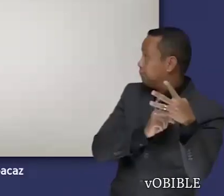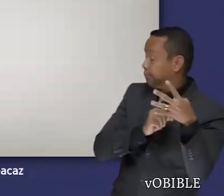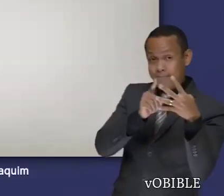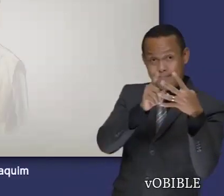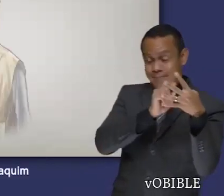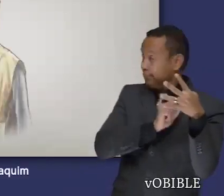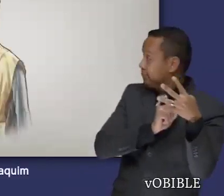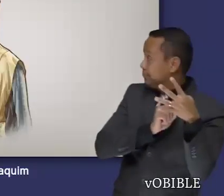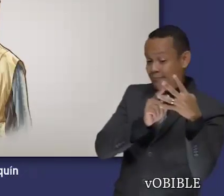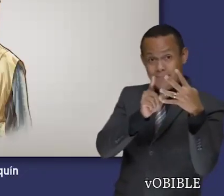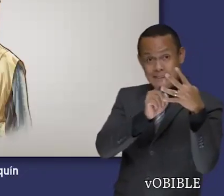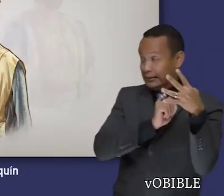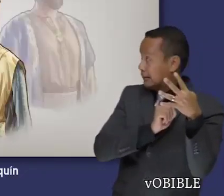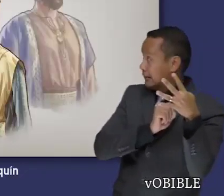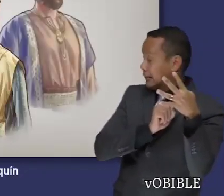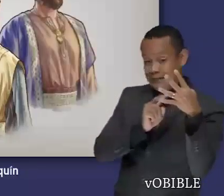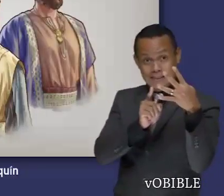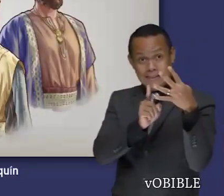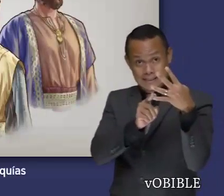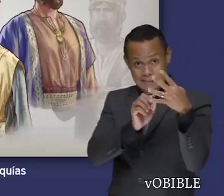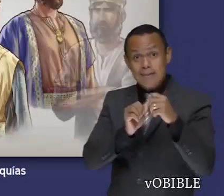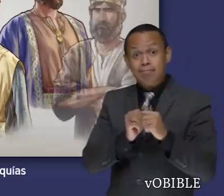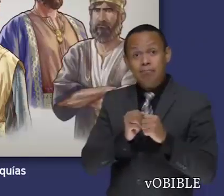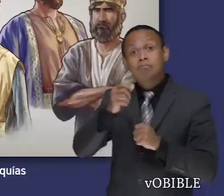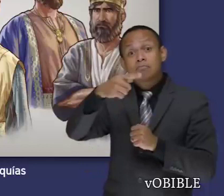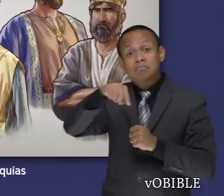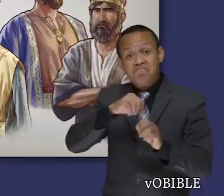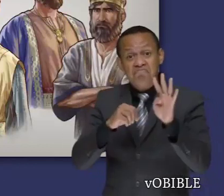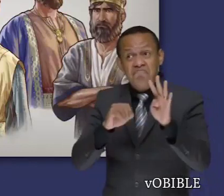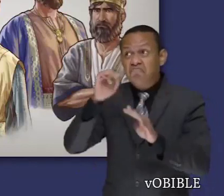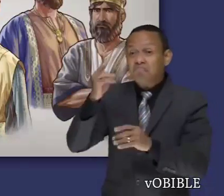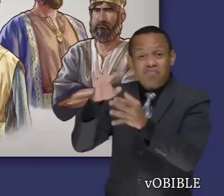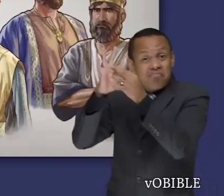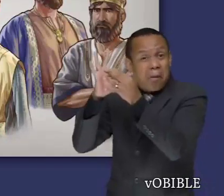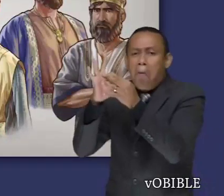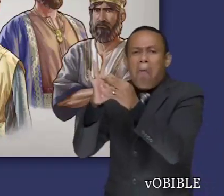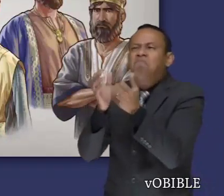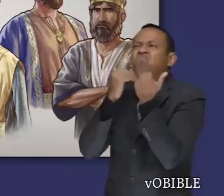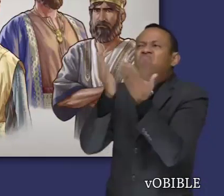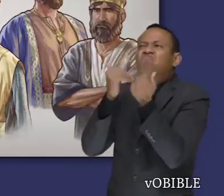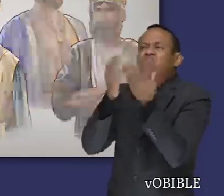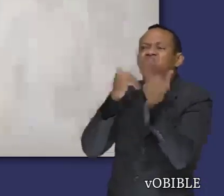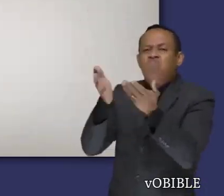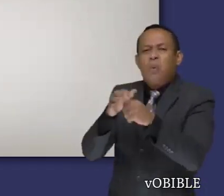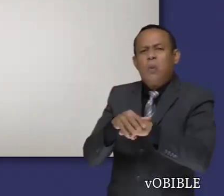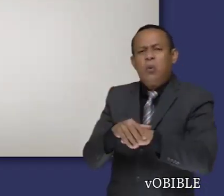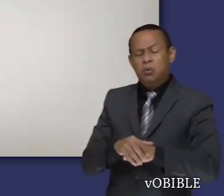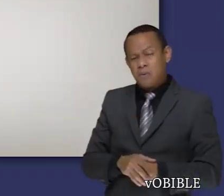Jehoacás, Jehoiakim, Joaquín y Sedequías. Ninguno fue leal a Jehová.